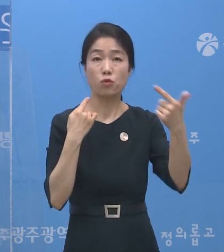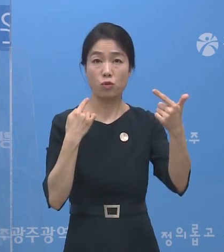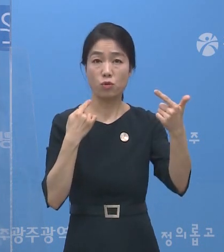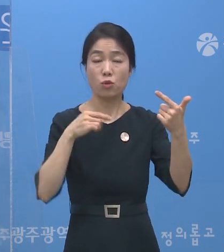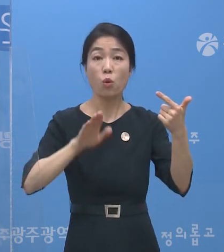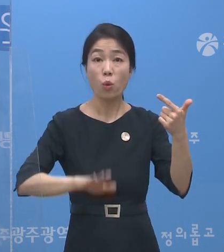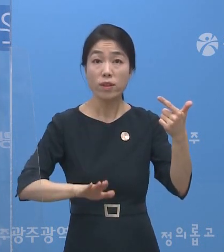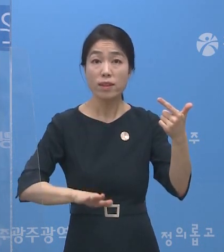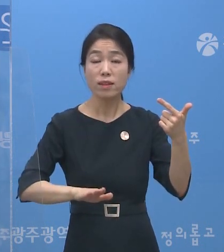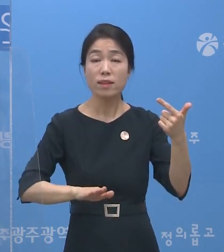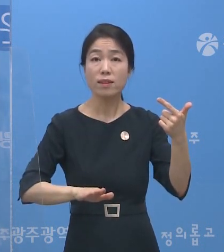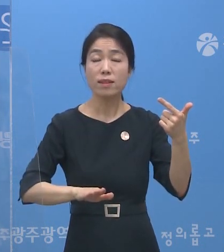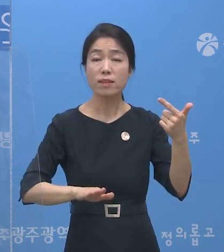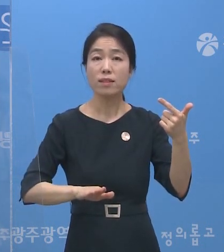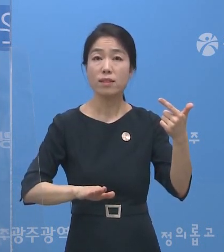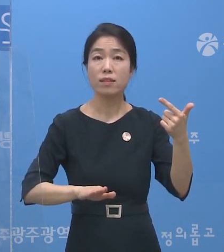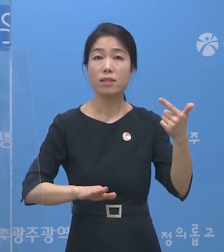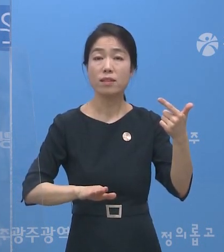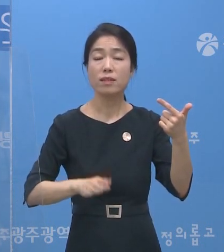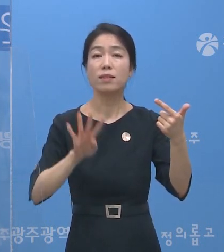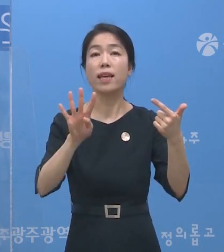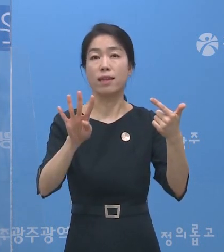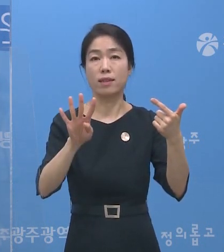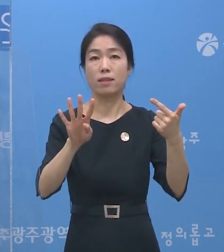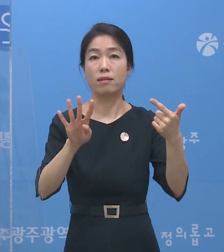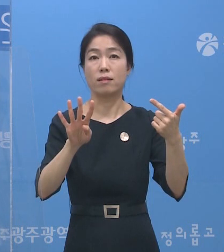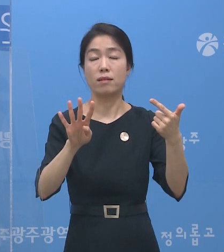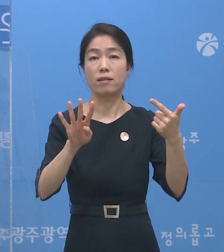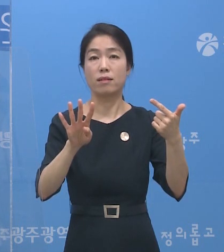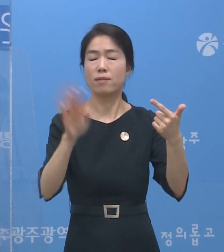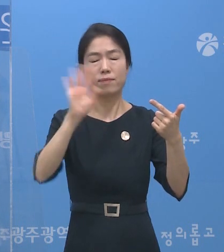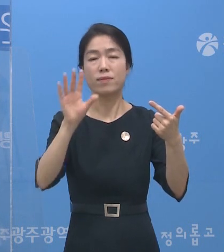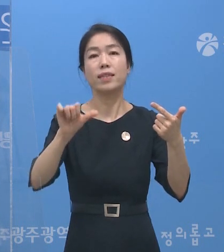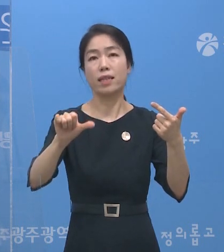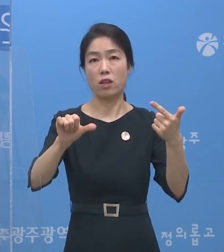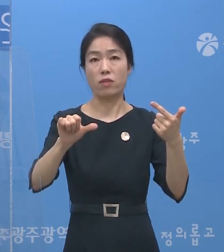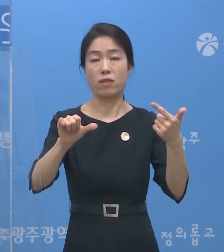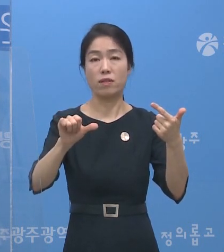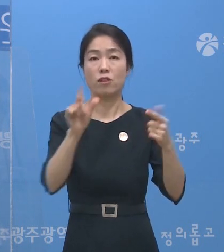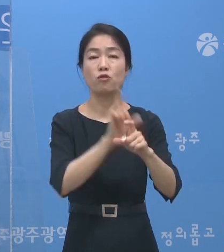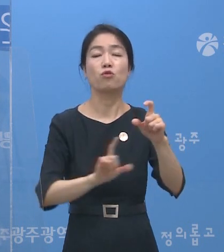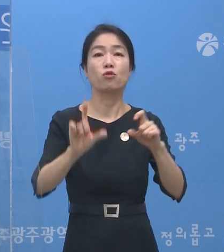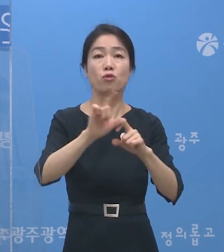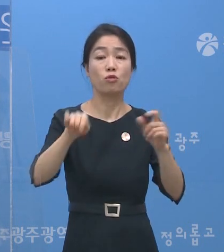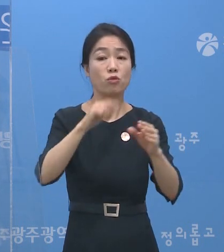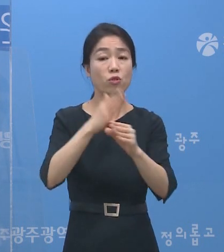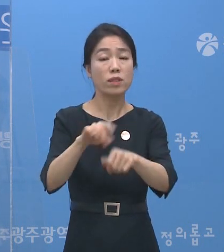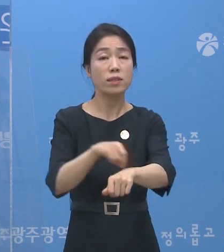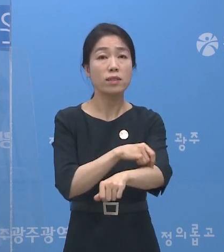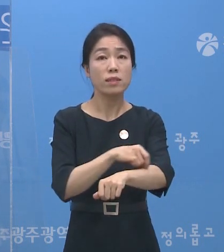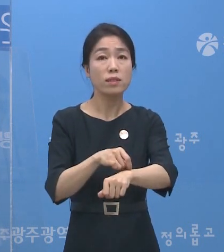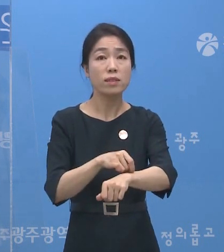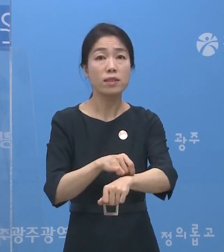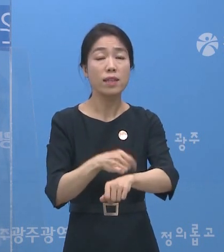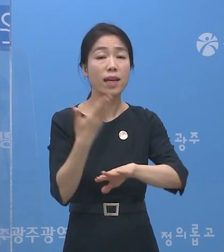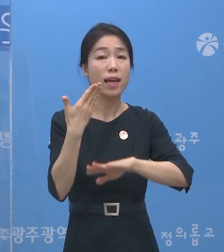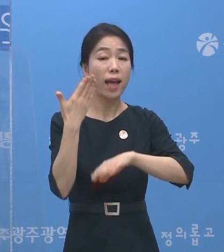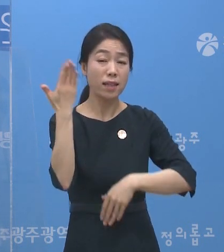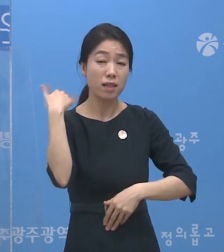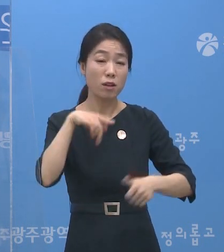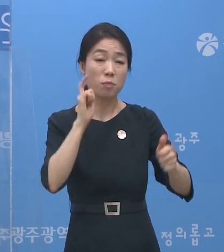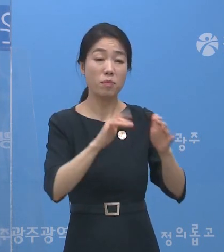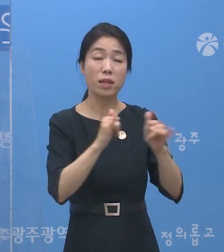또 오늘도 기존 확진자 관련해서 4명, 5명이 추가됐고요. 그중에 특히 기존 확진자